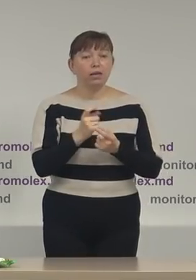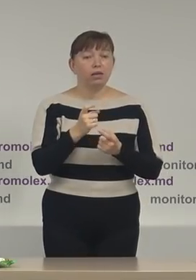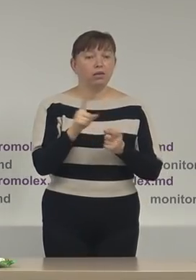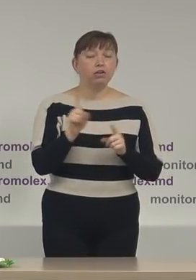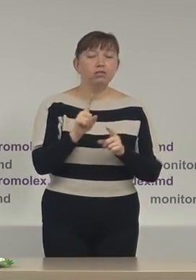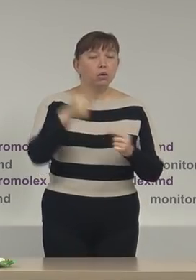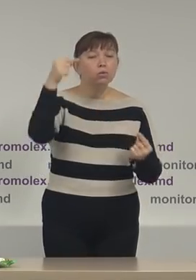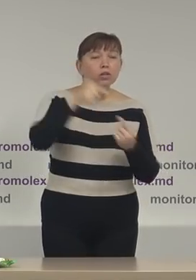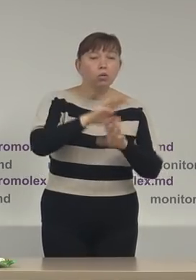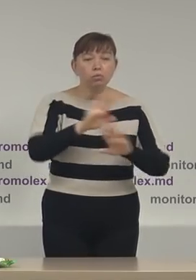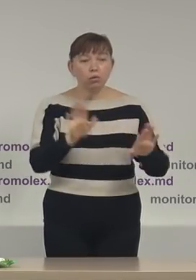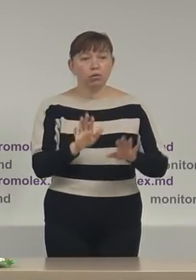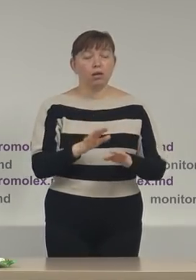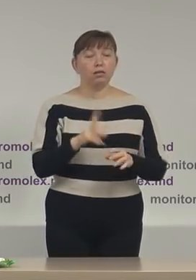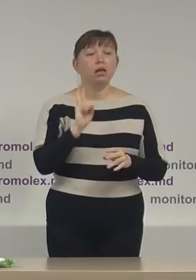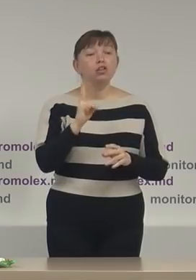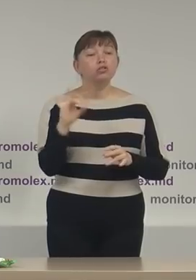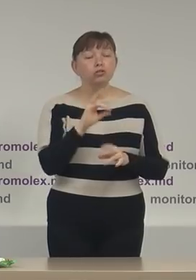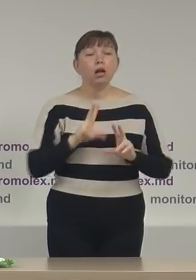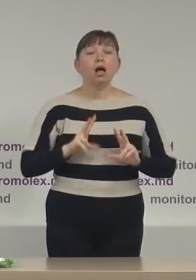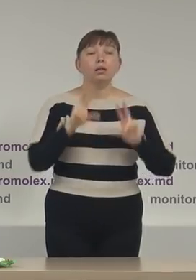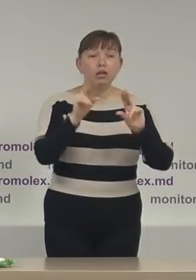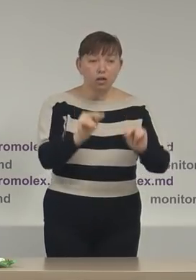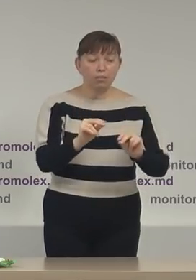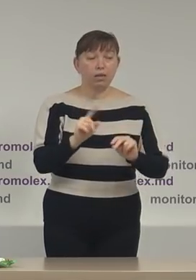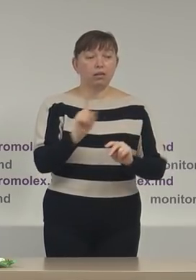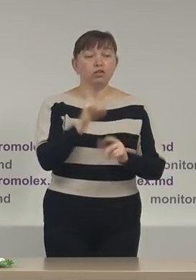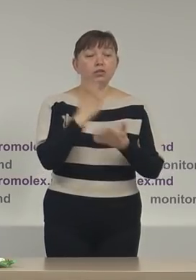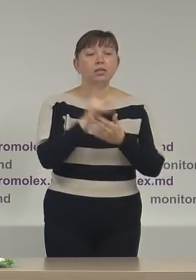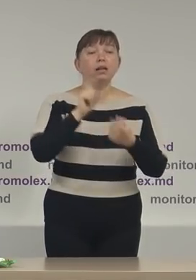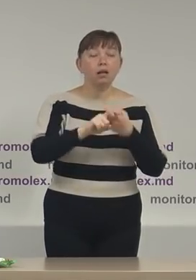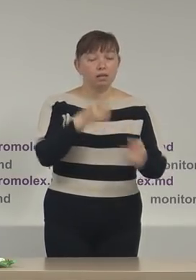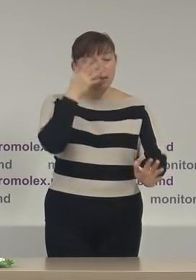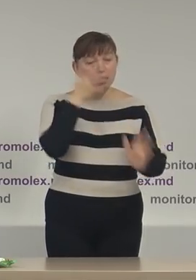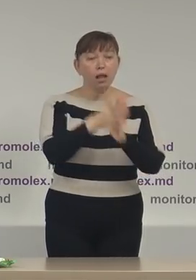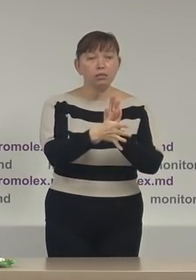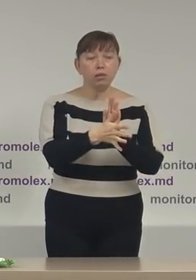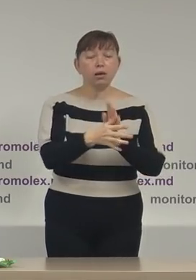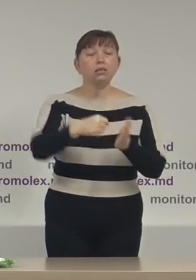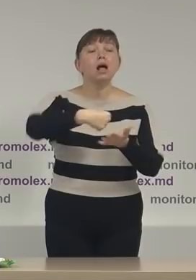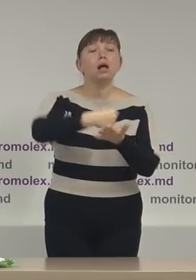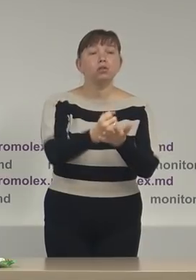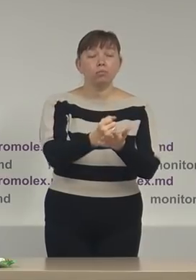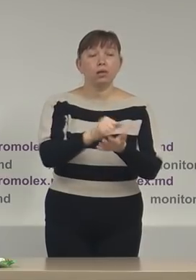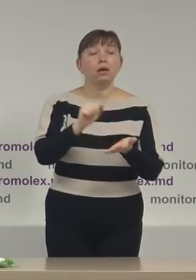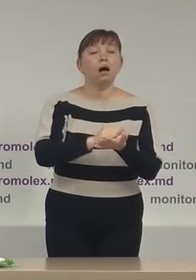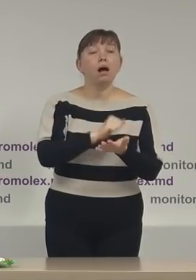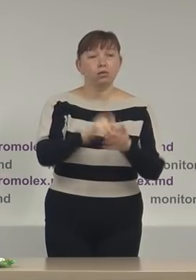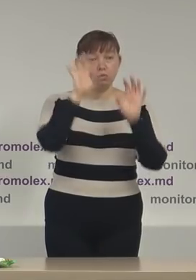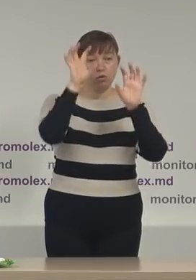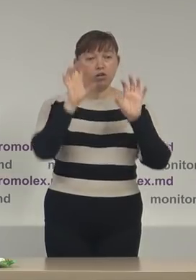neconcordanții de la angajamentele legate de transparență adoptării actelor